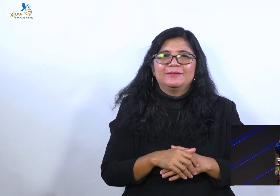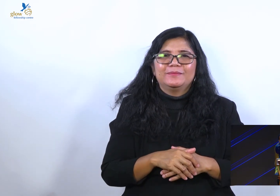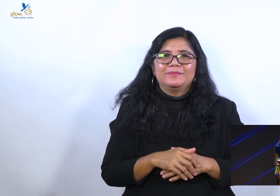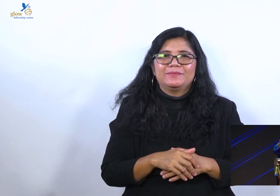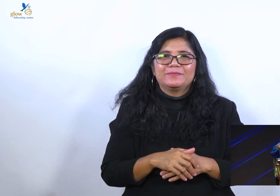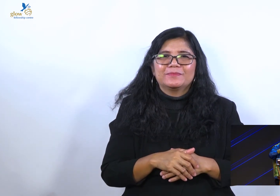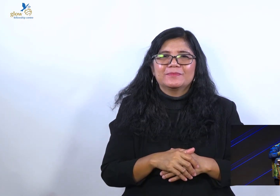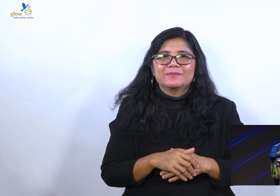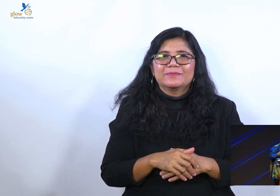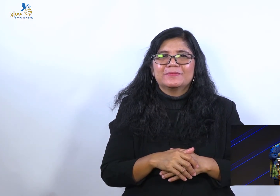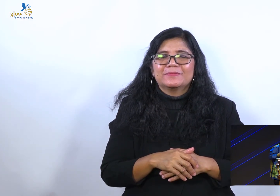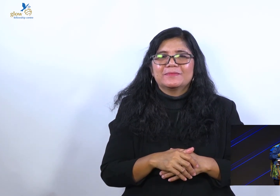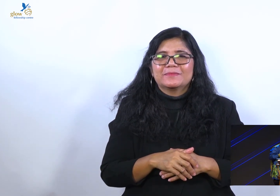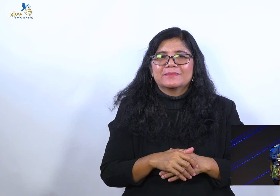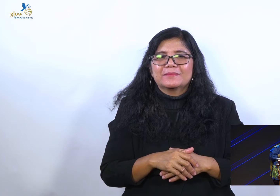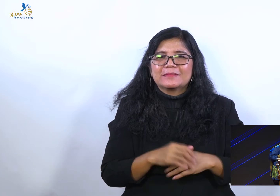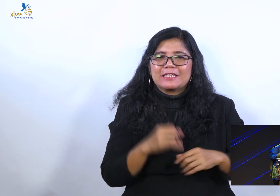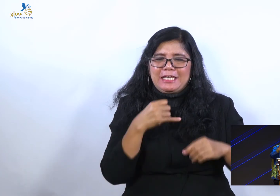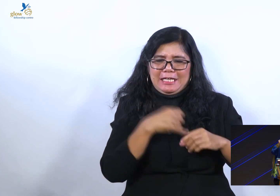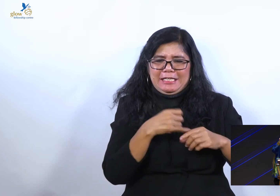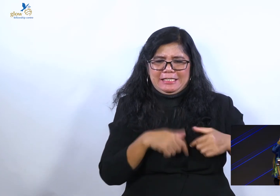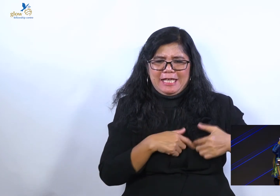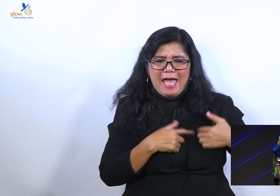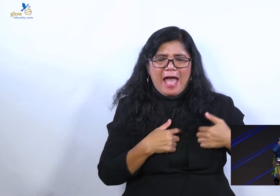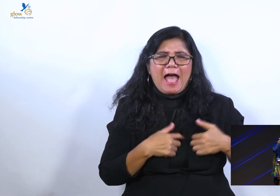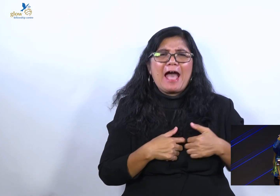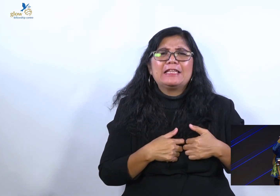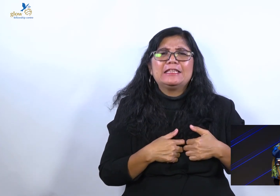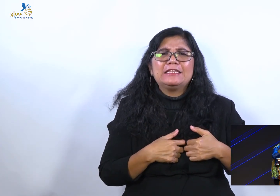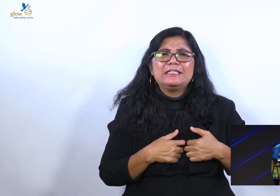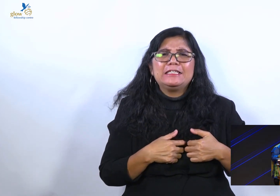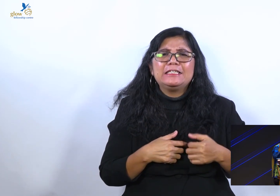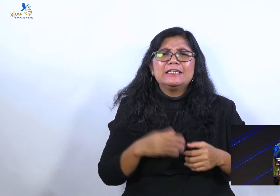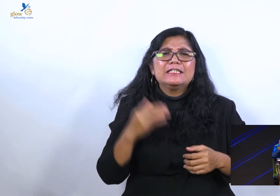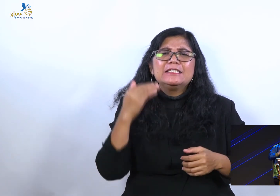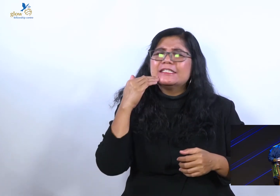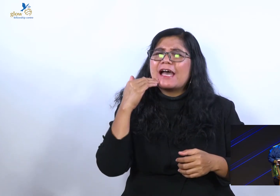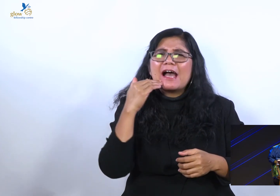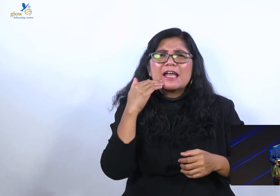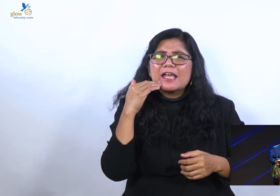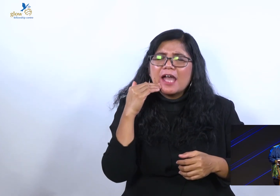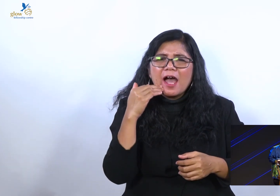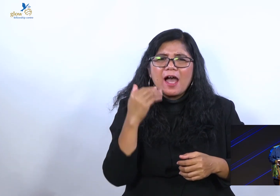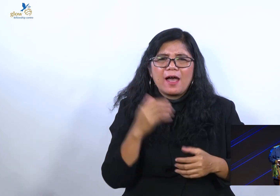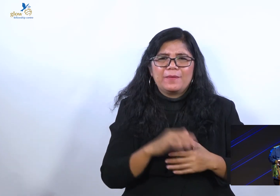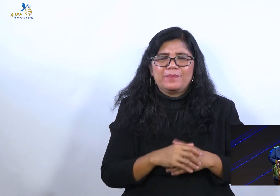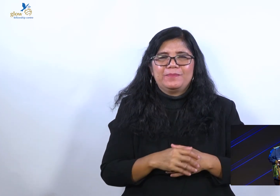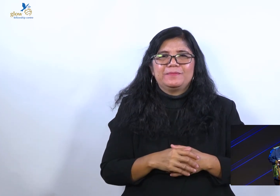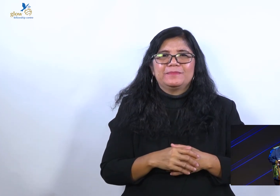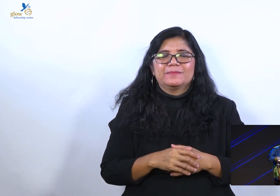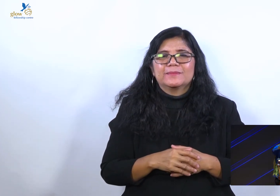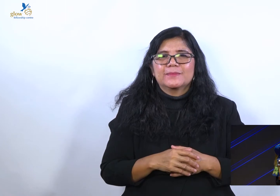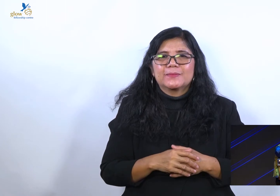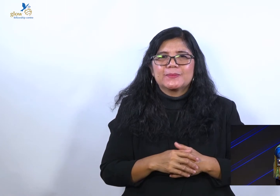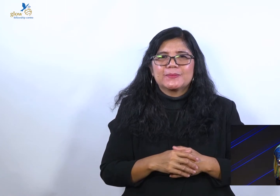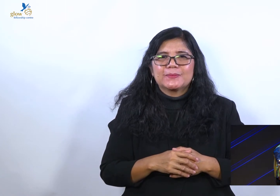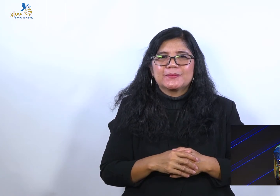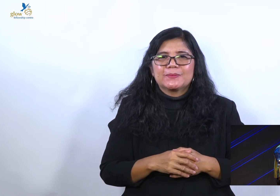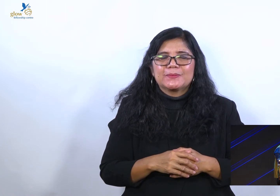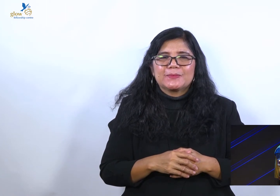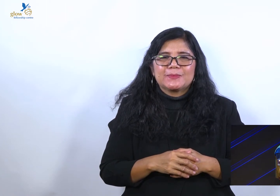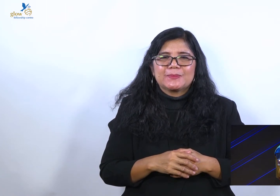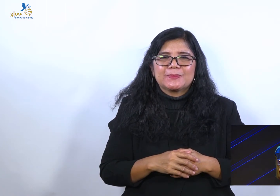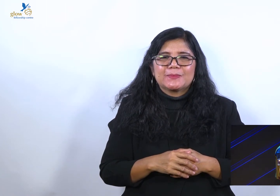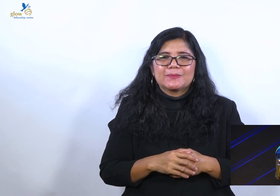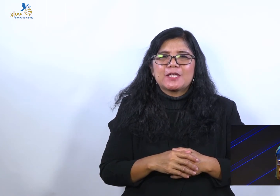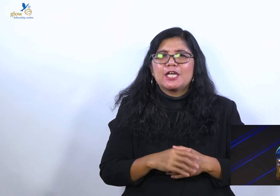Yang lu tahu hanya isi hati lu, perasaan lu, lu jaga muka lu saja. Muka saya mau ditaruh di mana, muka saya mau ditaruh di mana. Ya taruh di situ,